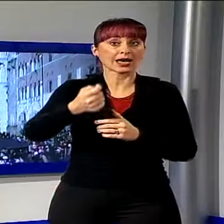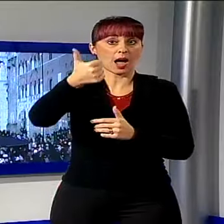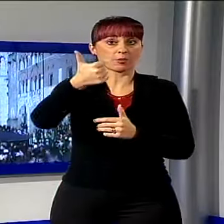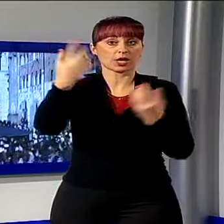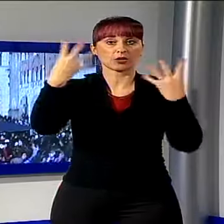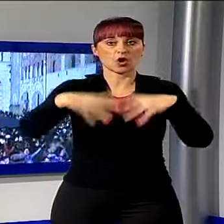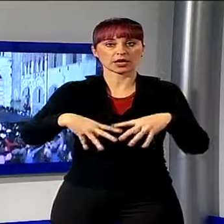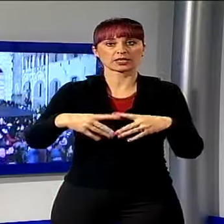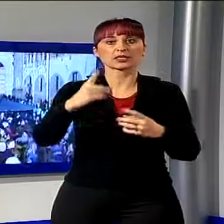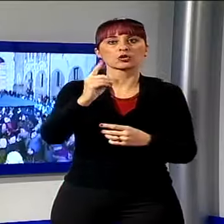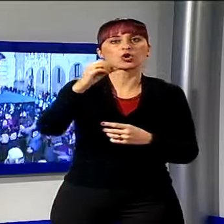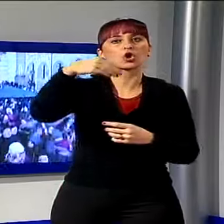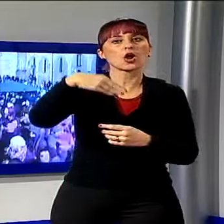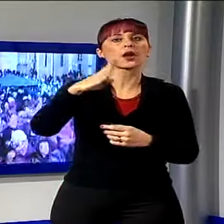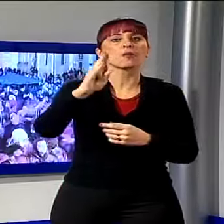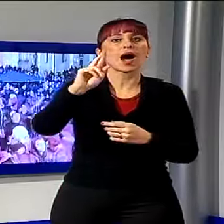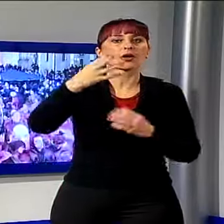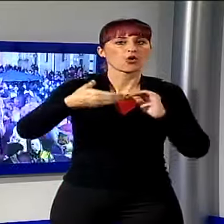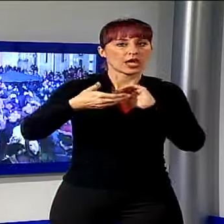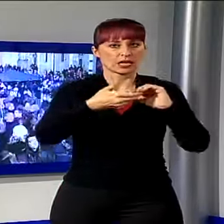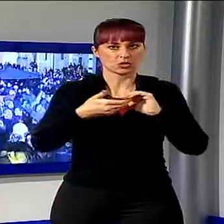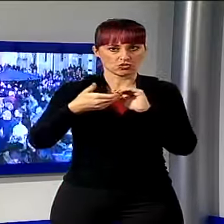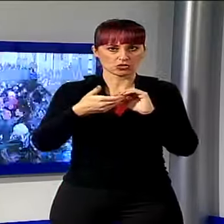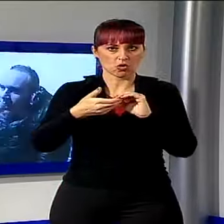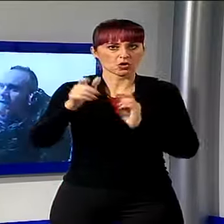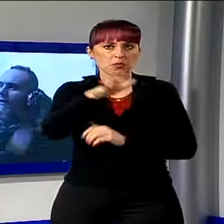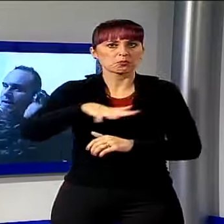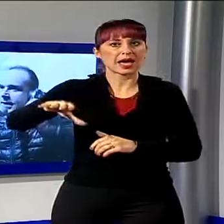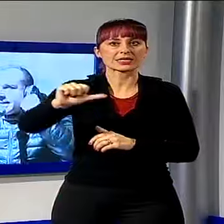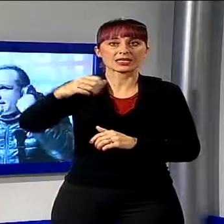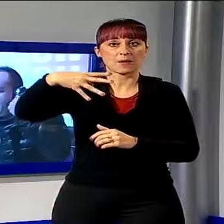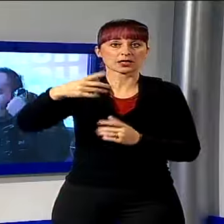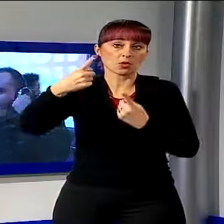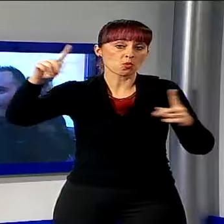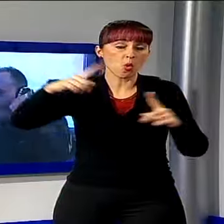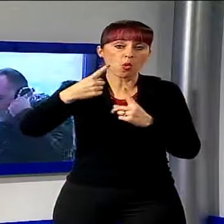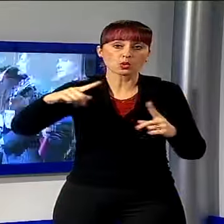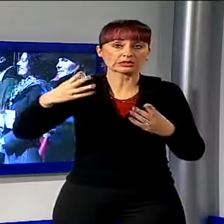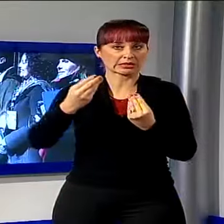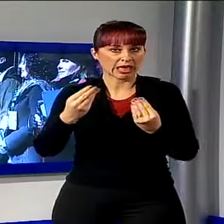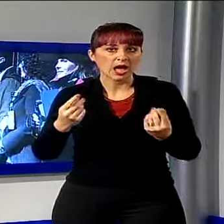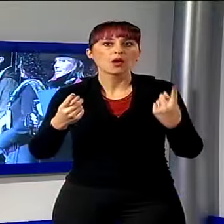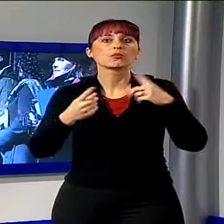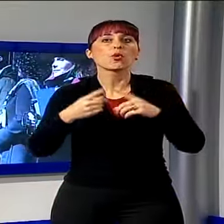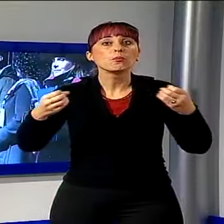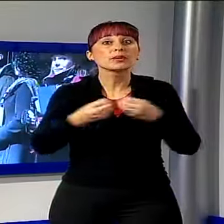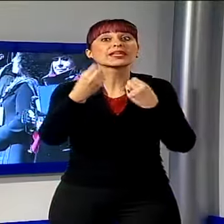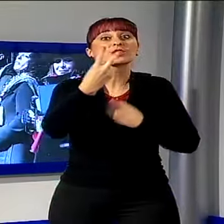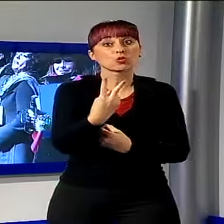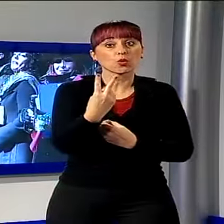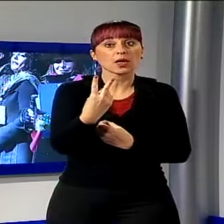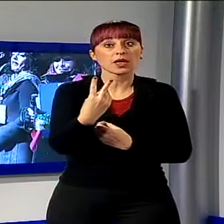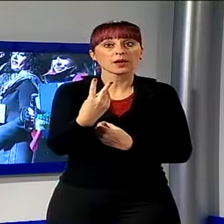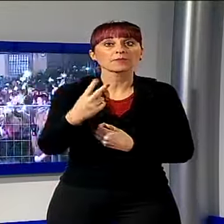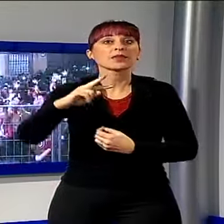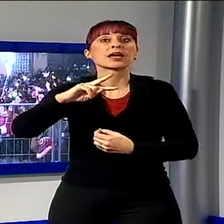'associazione Don Baroni Ollus. In piazza San Martino tanta musica e come ormai da tradizione addirittura due brindisi, il secondo